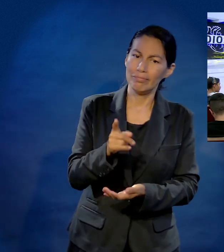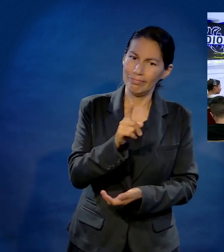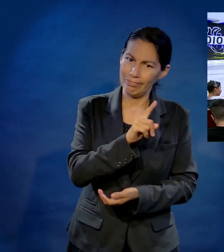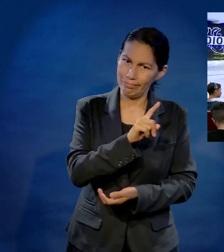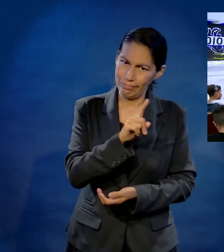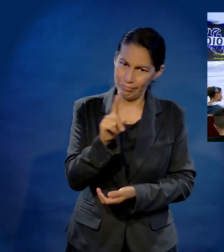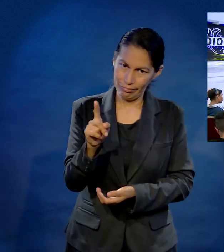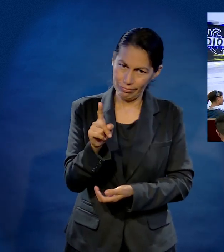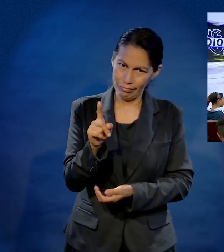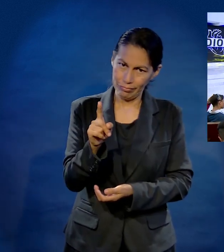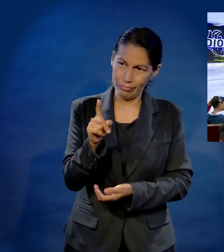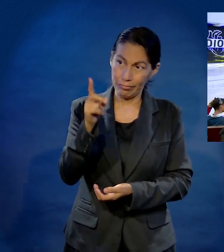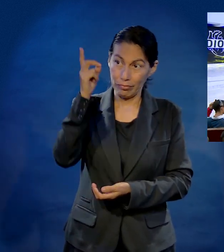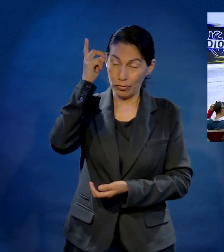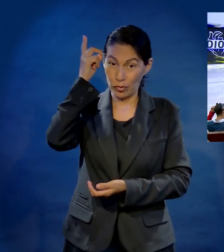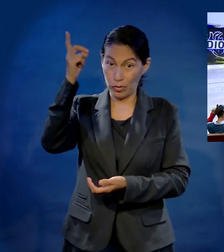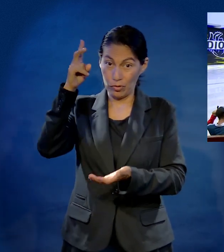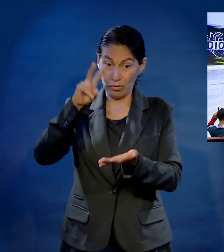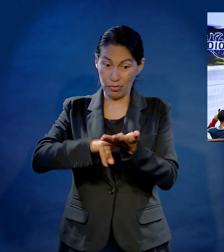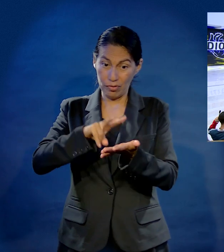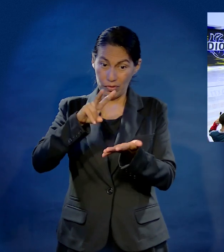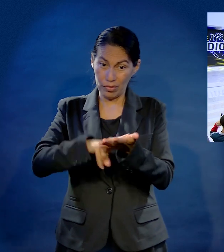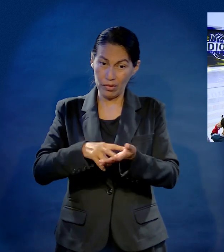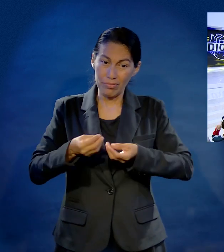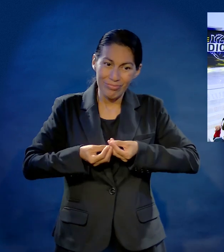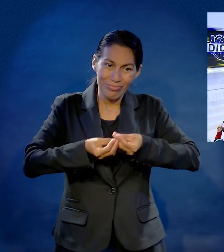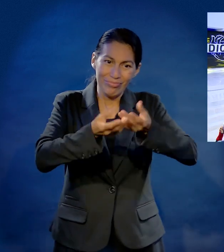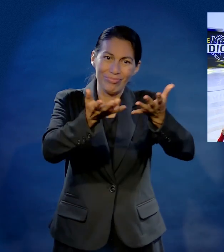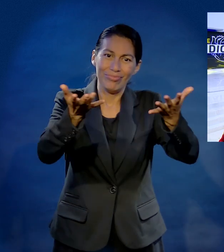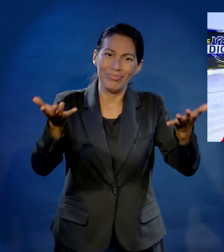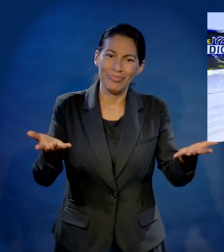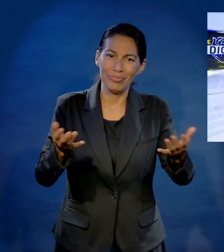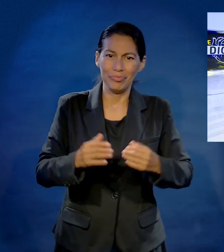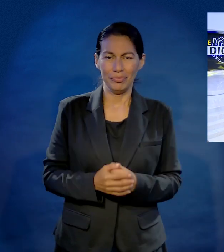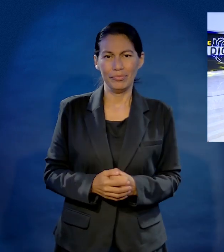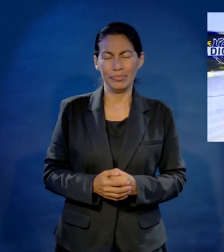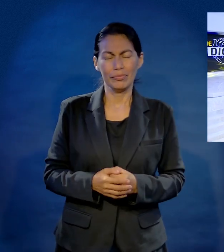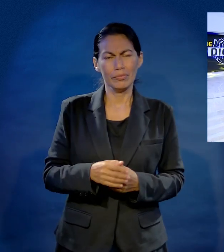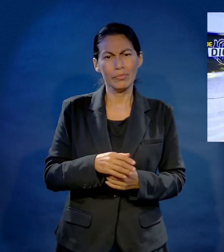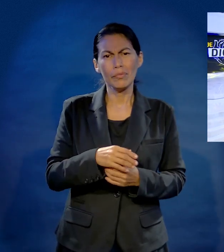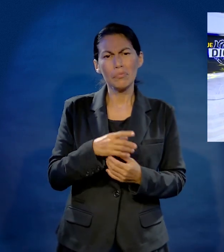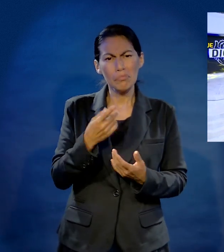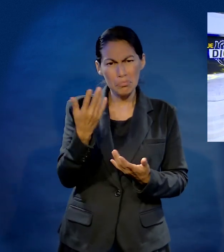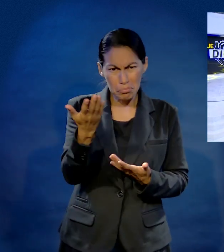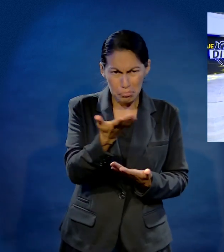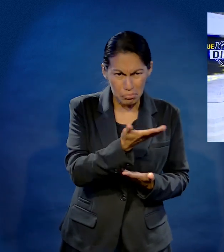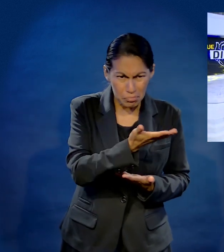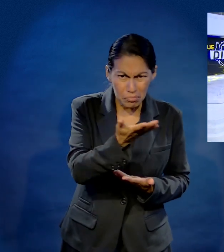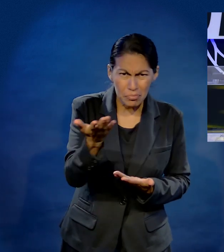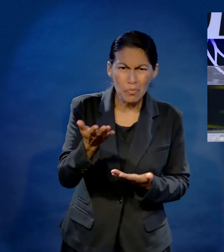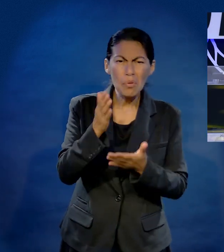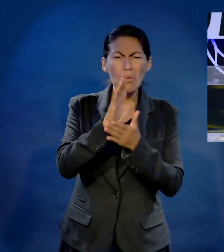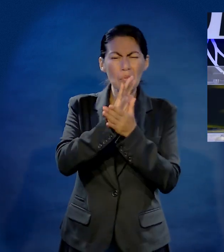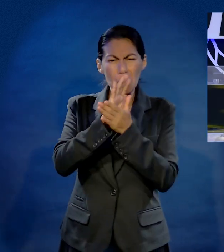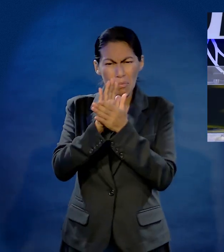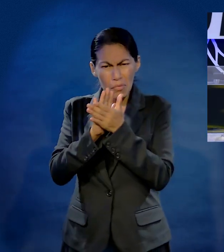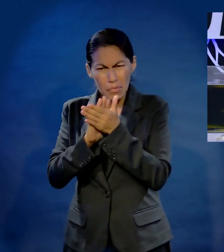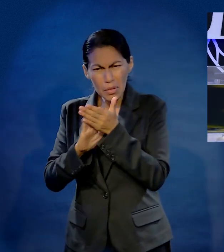pisotee su corazón porque Cristo le ha dado un valor extraordinario. Siendo humilde en el